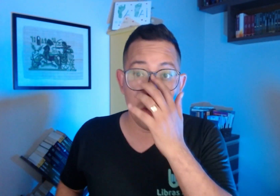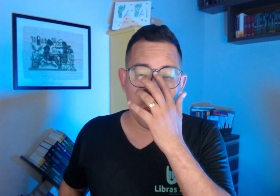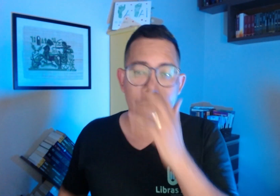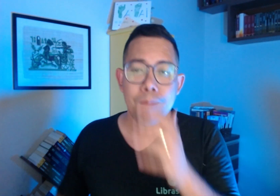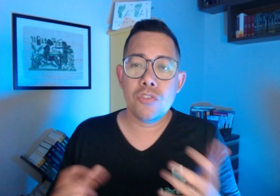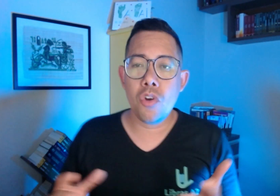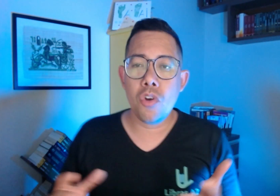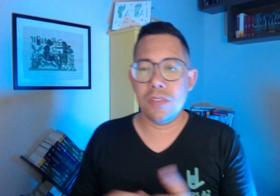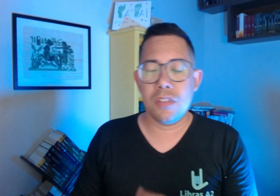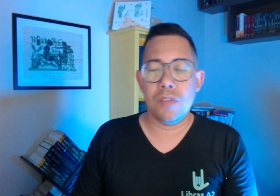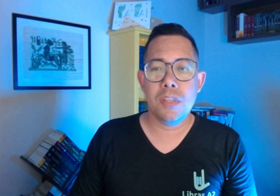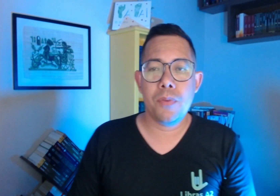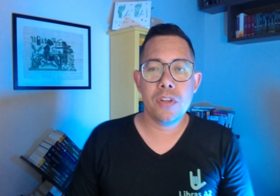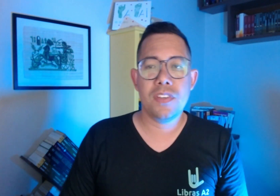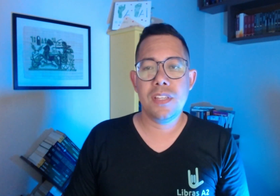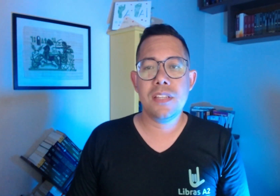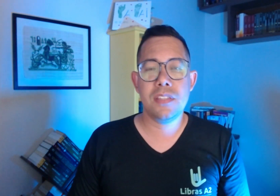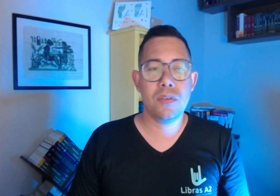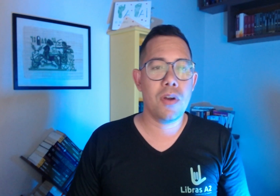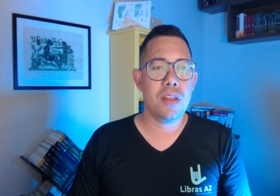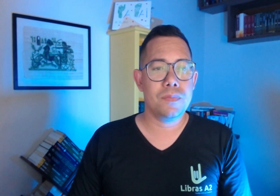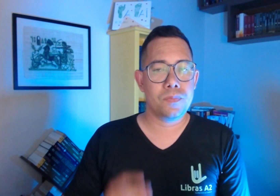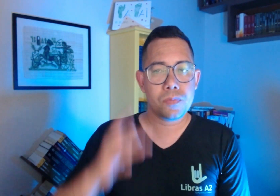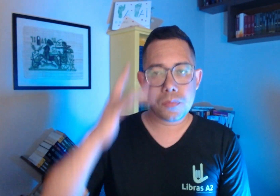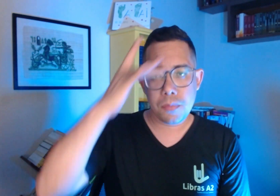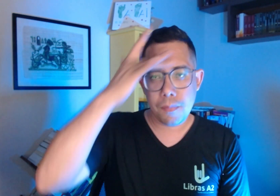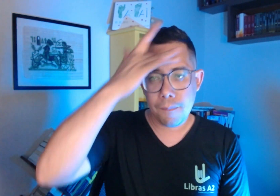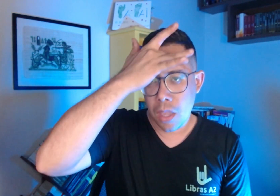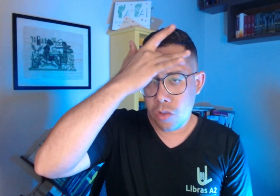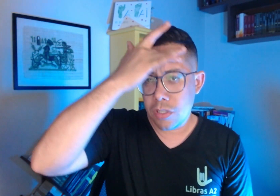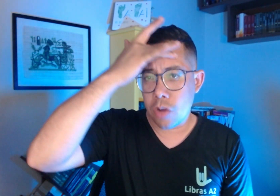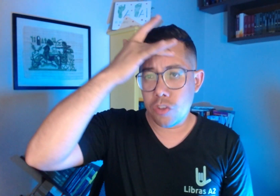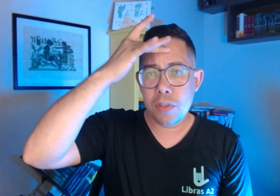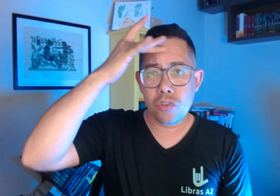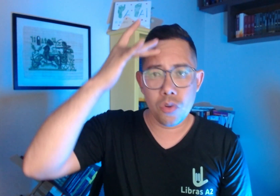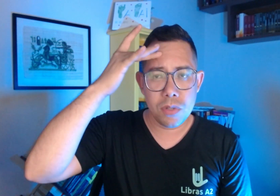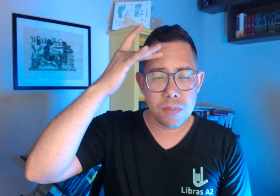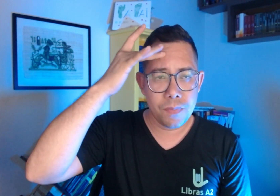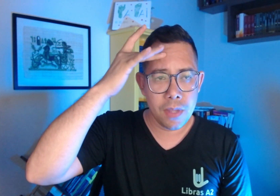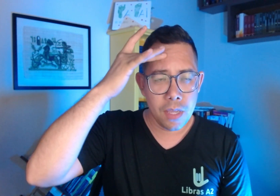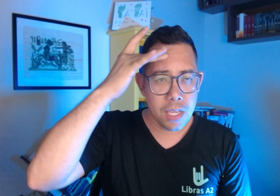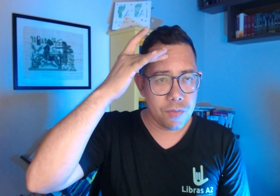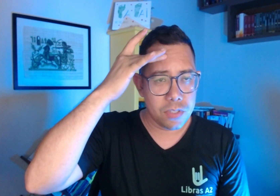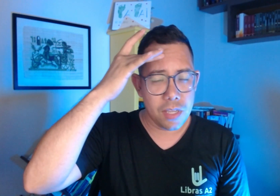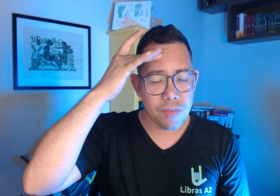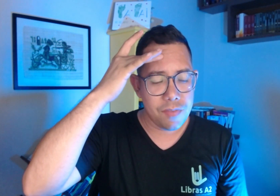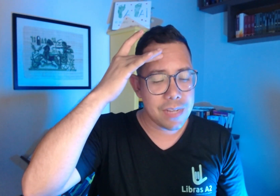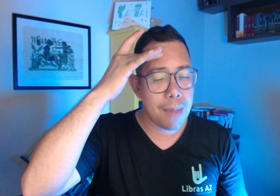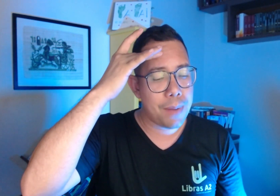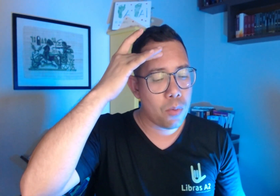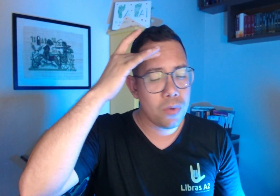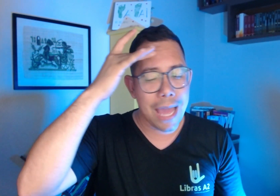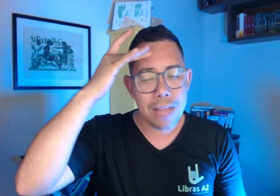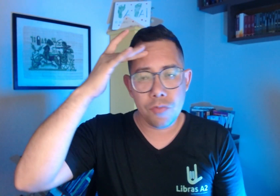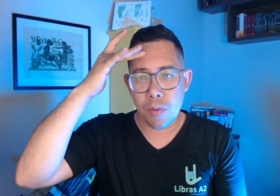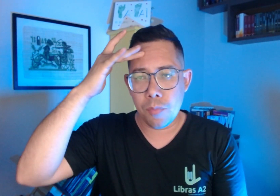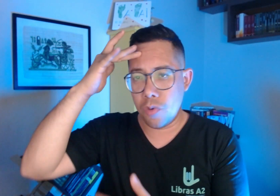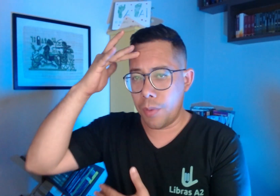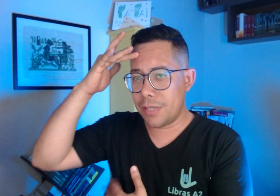pessoas. Então, você pode fazer assim, olha. Sinal de pessoas. E você vai virar para um lado, vamos começar